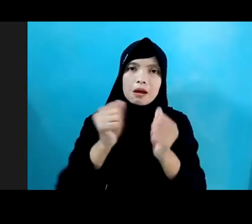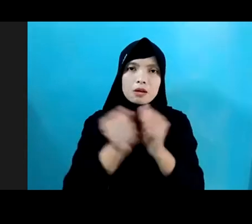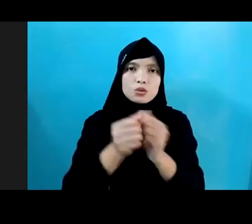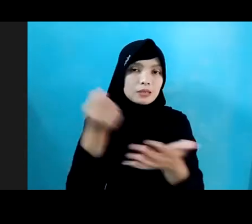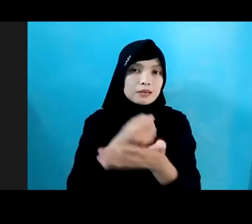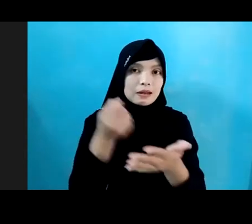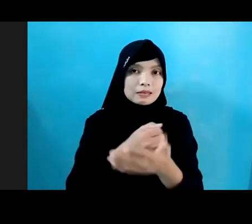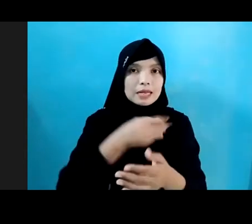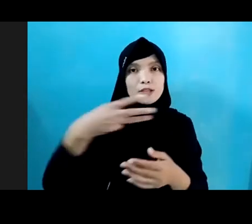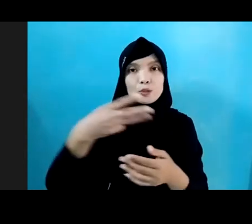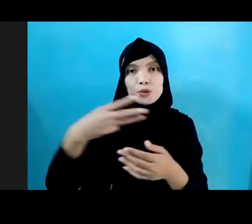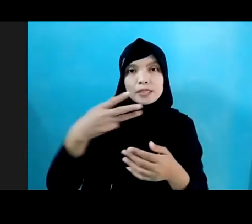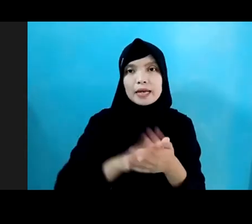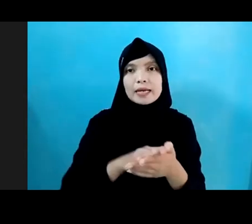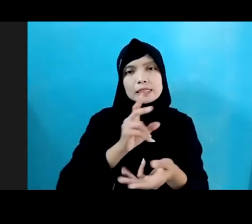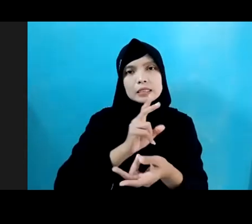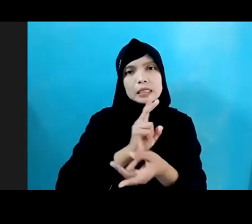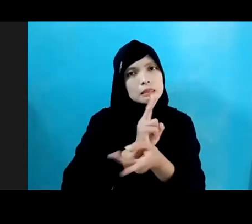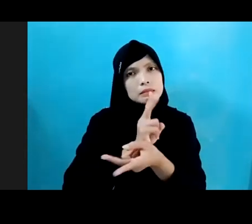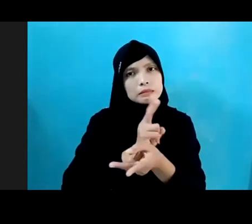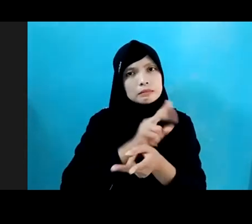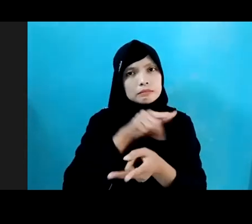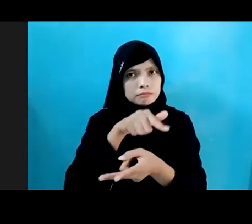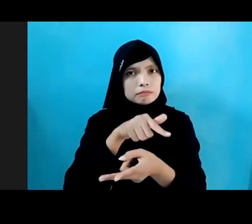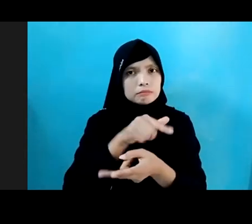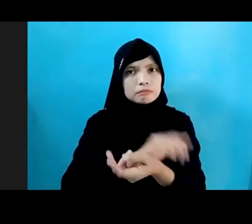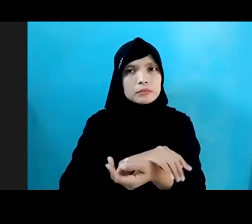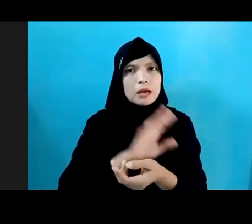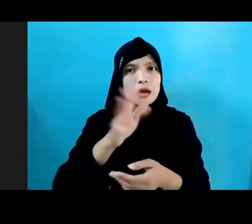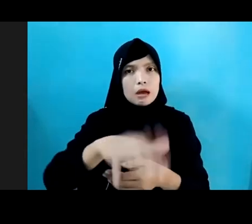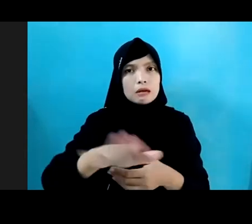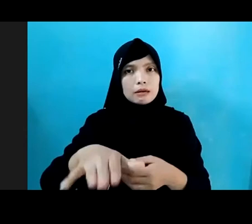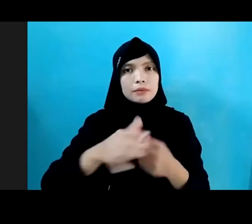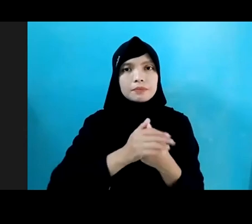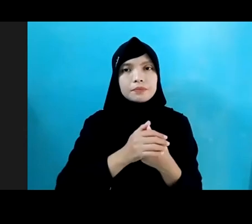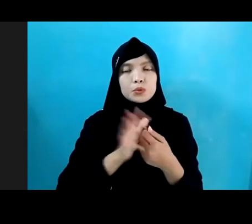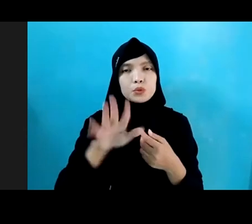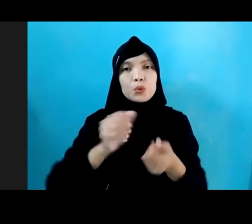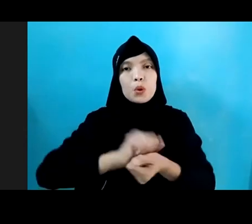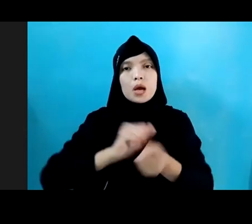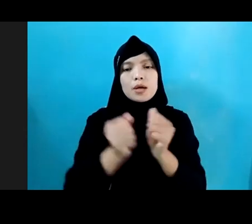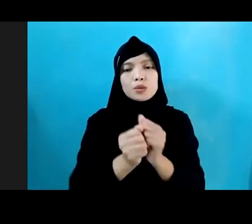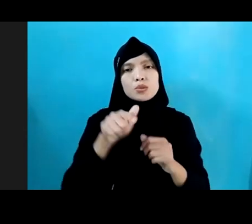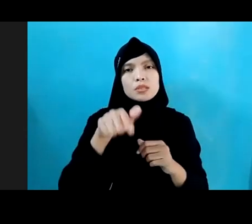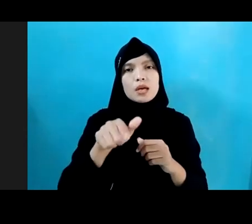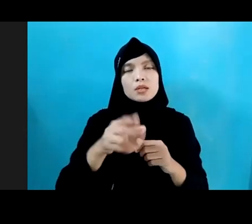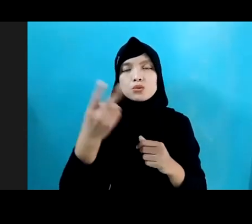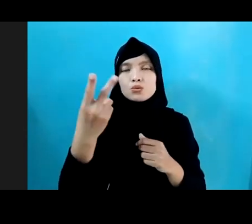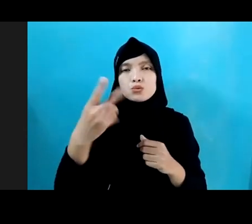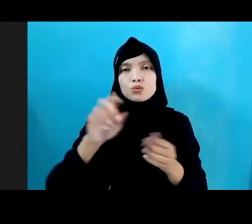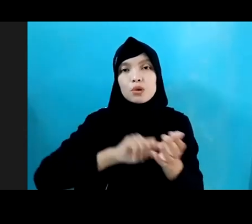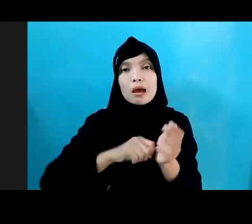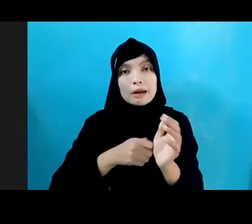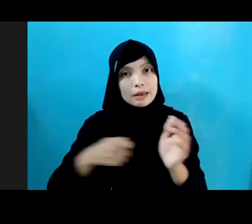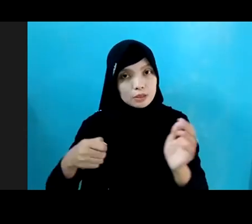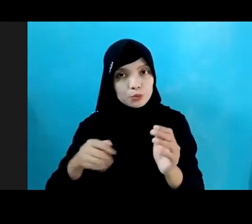seksual ya, kekerasan dan eksploitasi seksual terhadap anak yang kasus-kasusnya juga sudah direspon dan ditangani